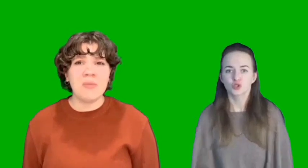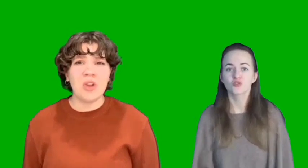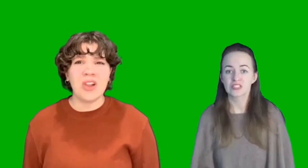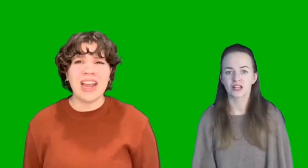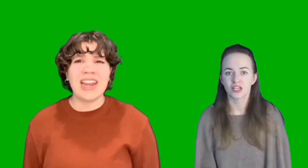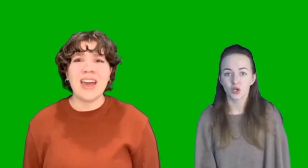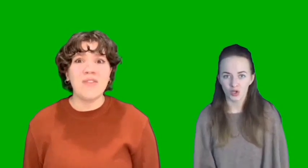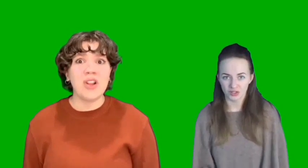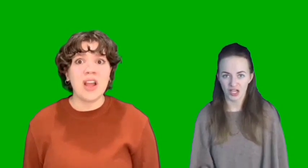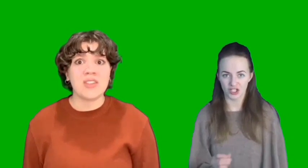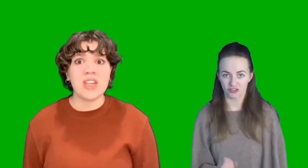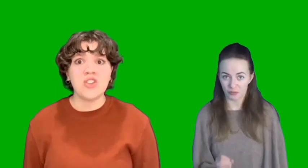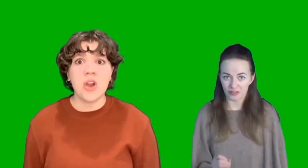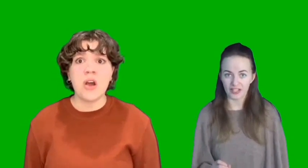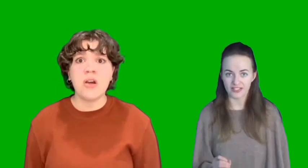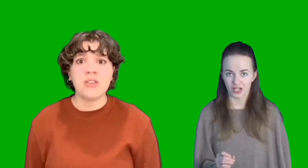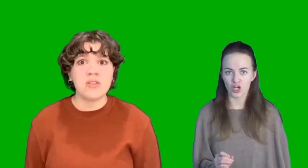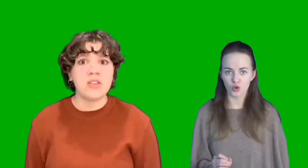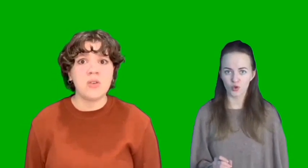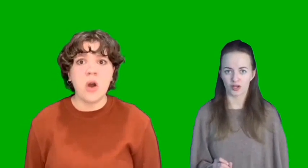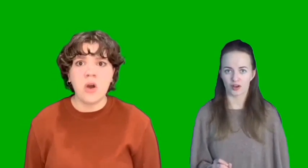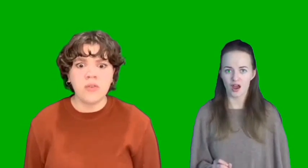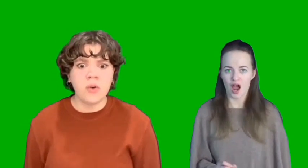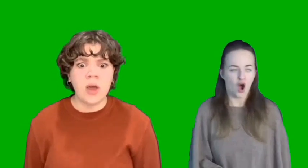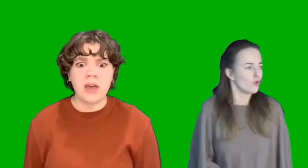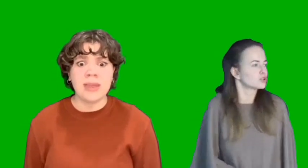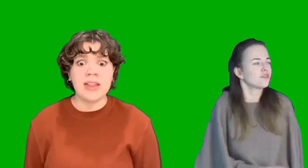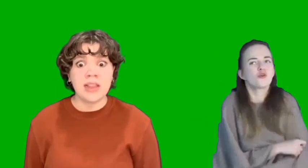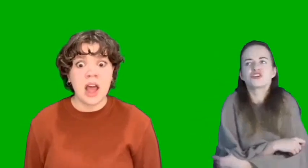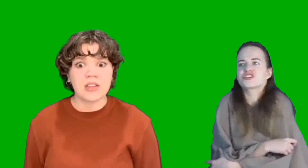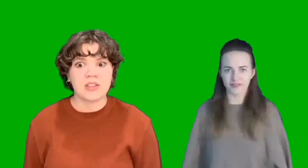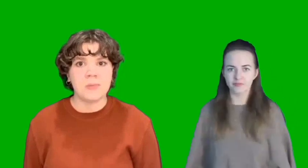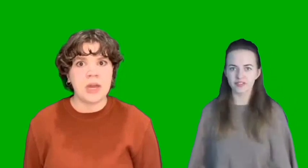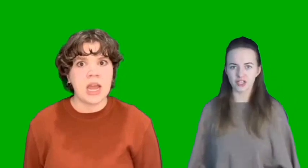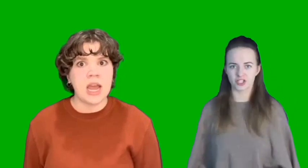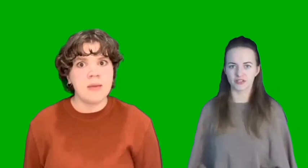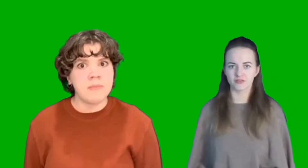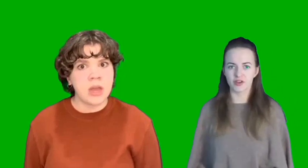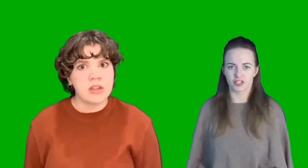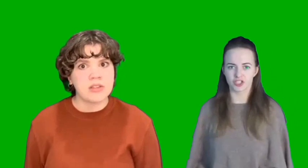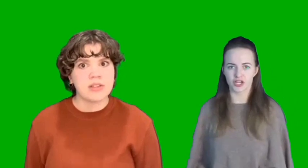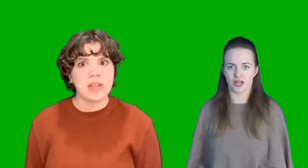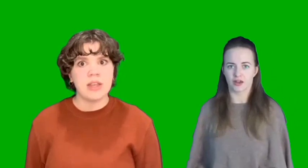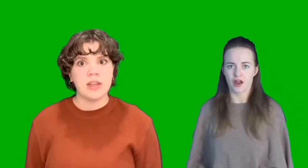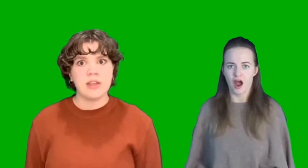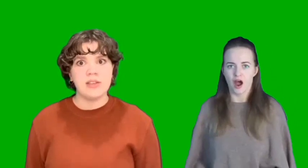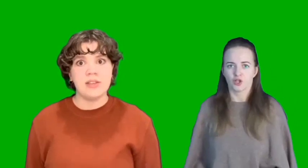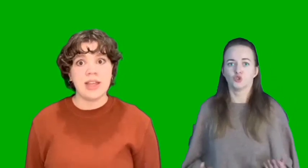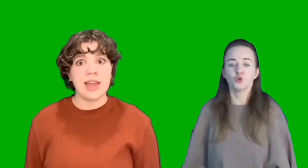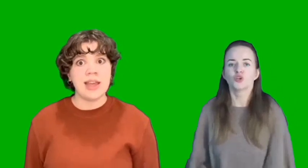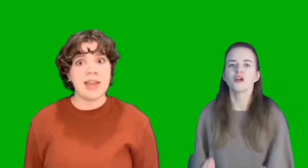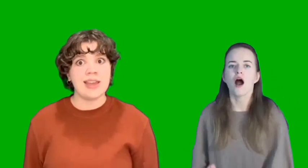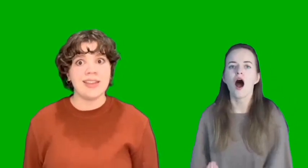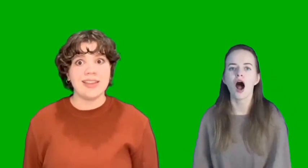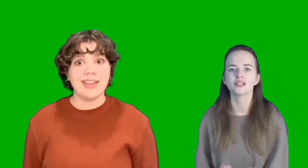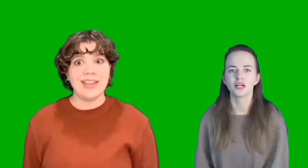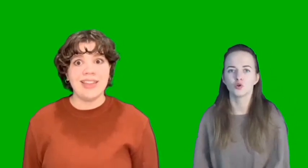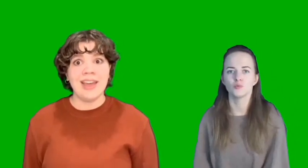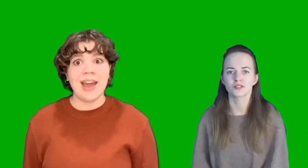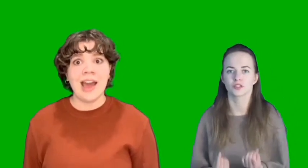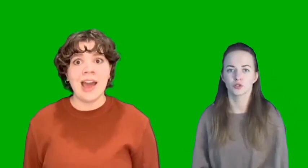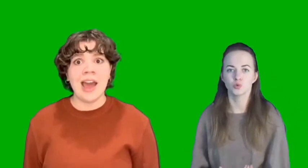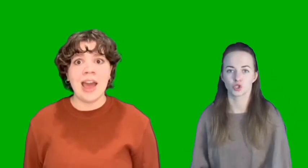Тот, кто взял ее однажды в повелительные руки, У того исчез мятежный свет очей. Духи